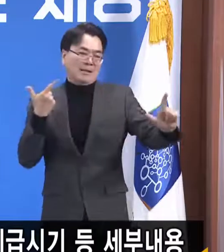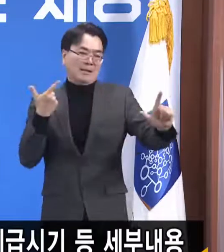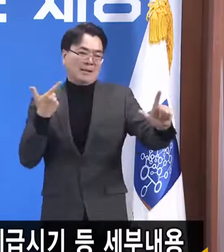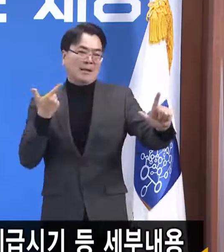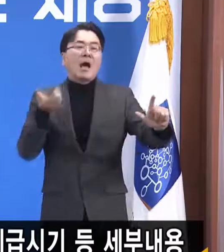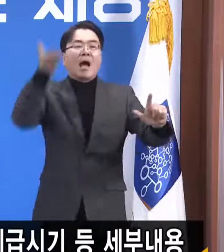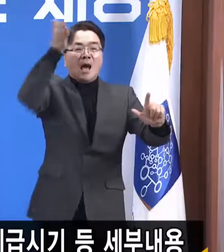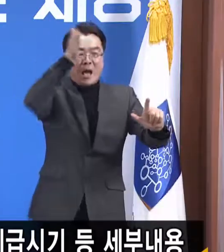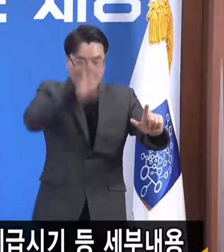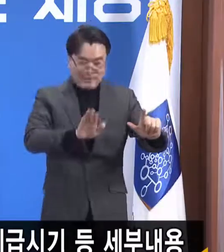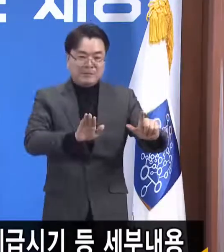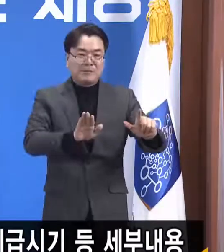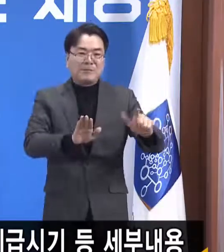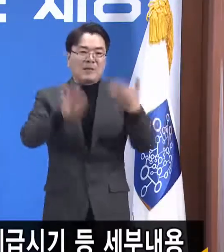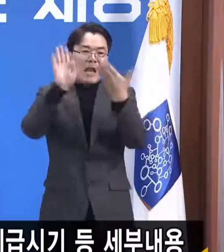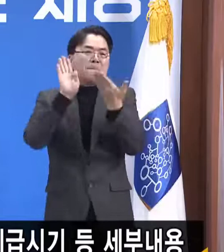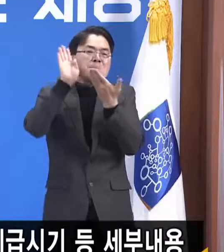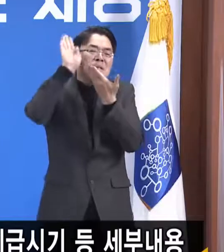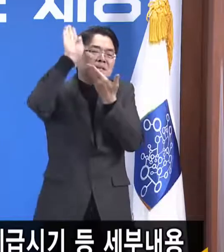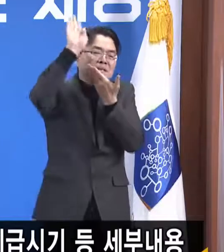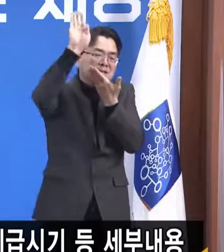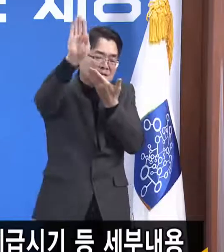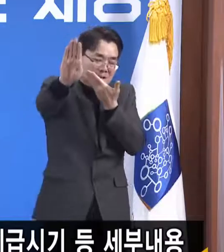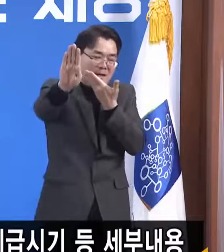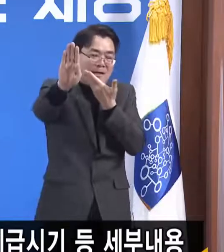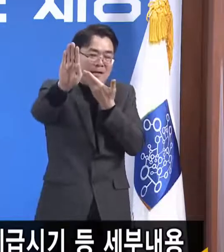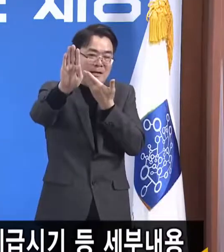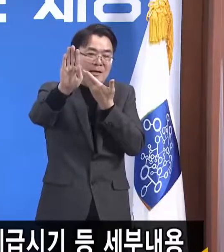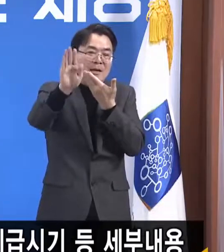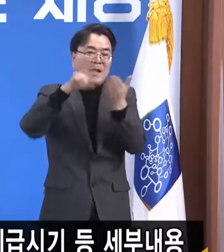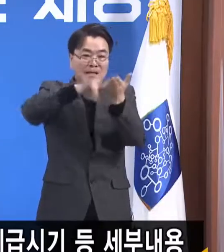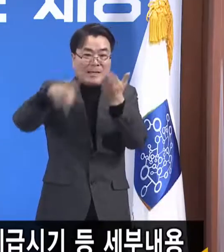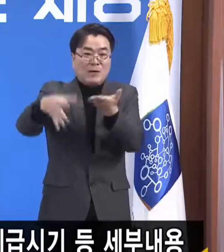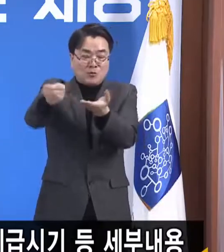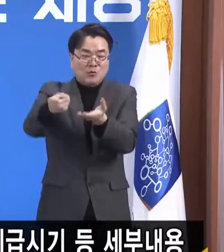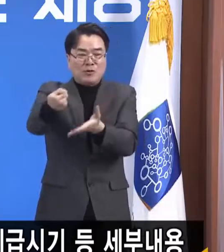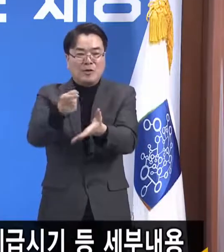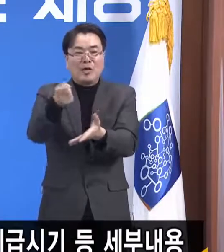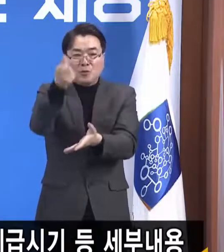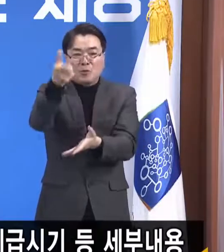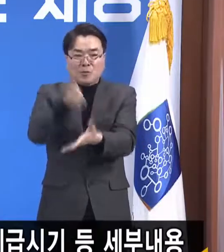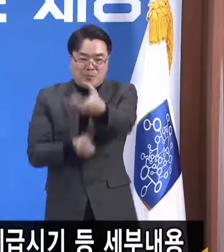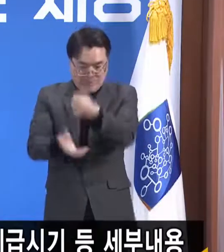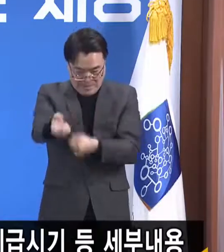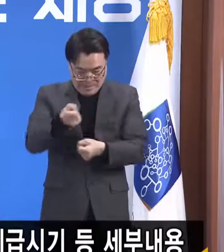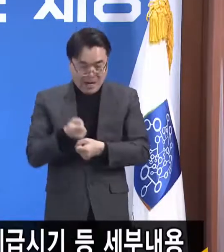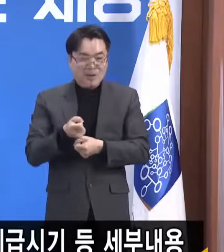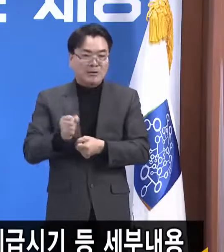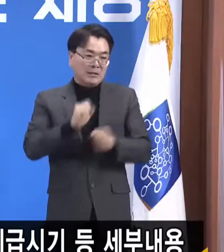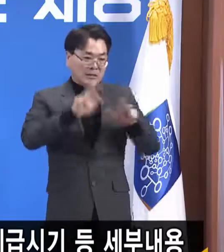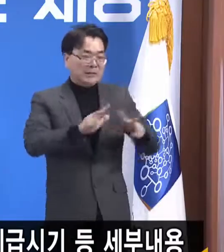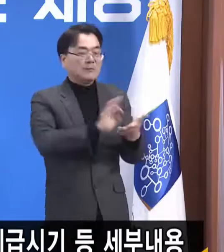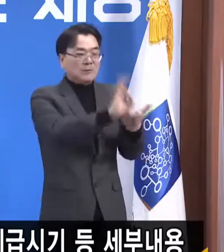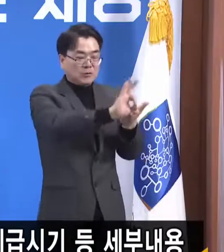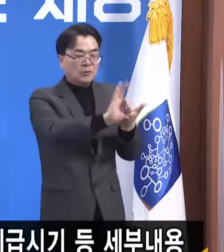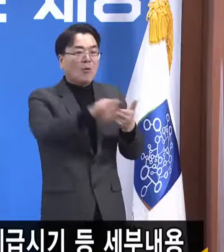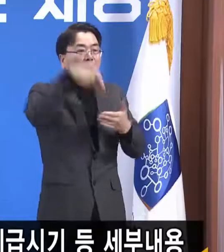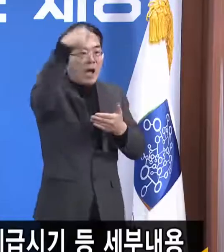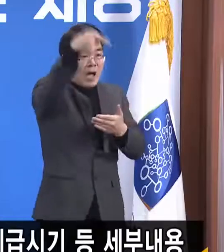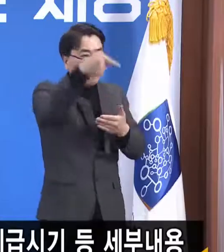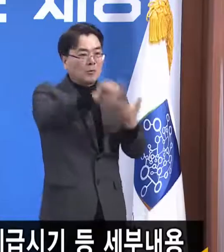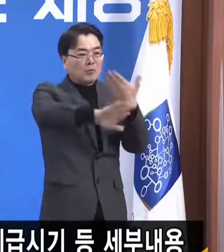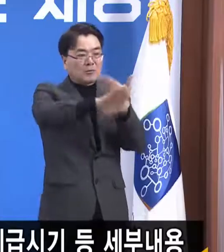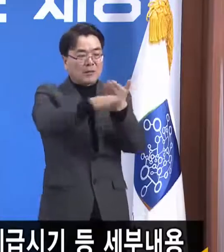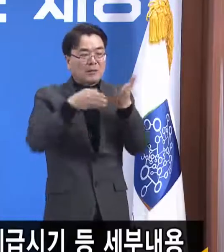내신 세금 중에서 미래의 돈을 지금 약간 앞당겨 쓰고 그때 가서는 다른 지출을 줄이면서 그거를